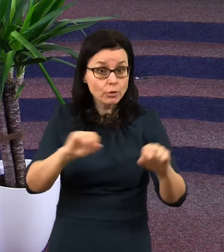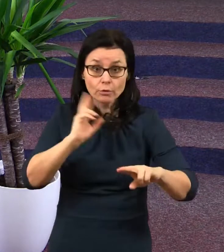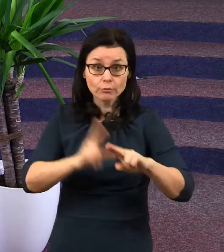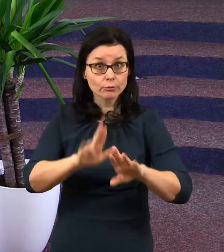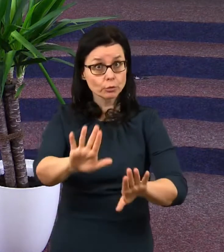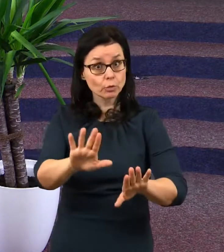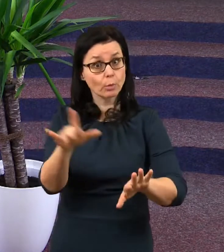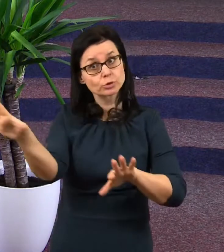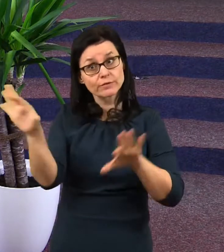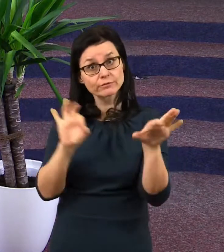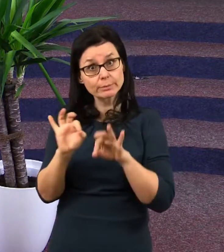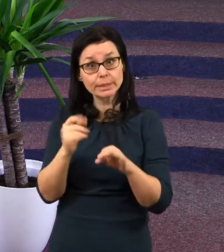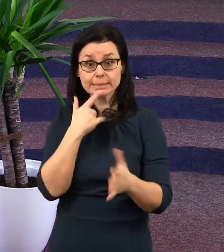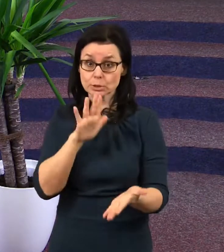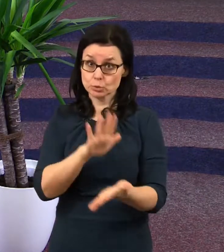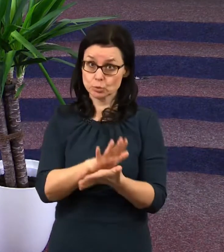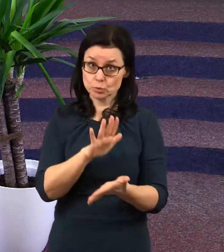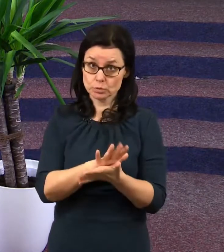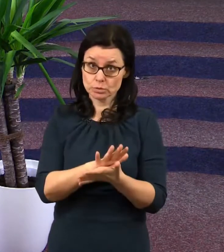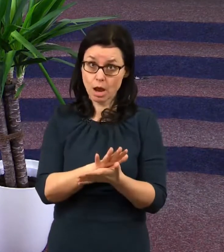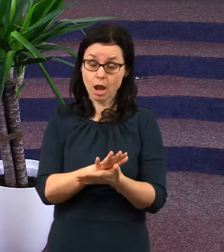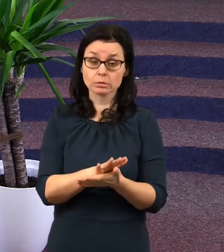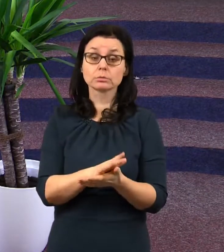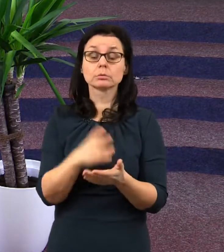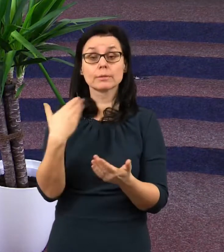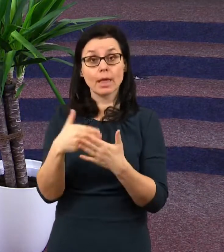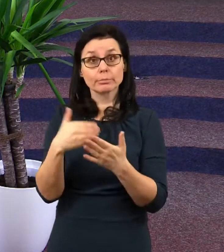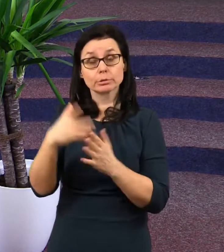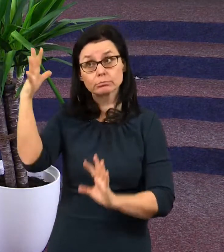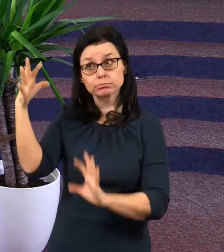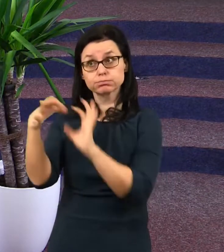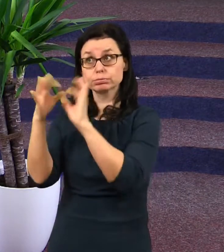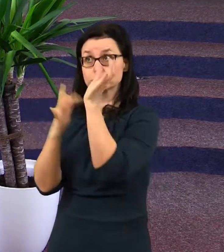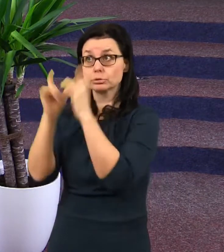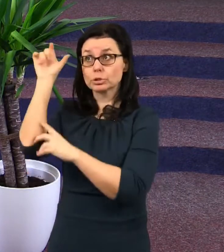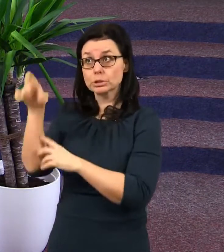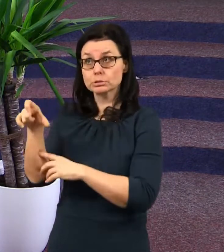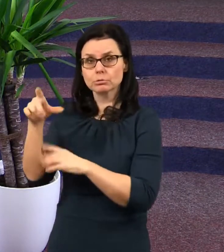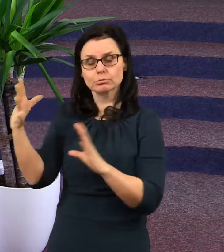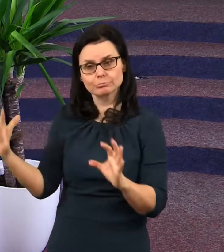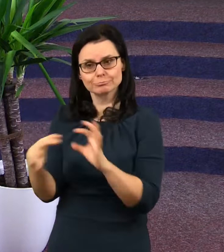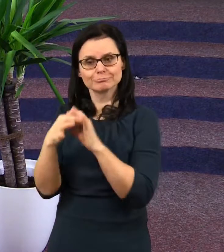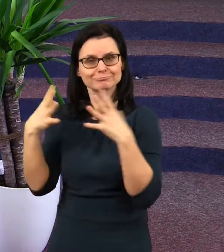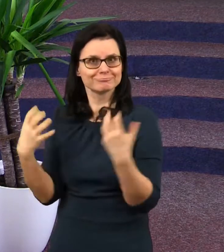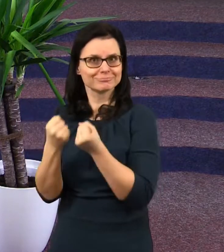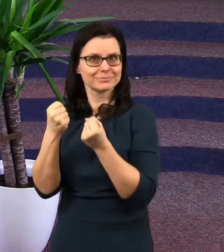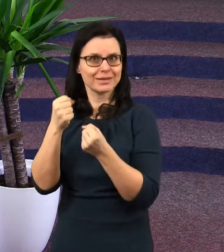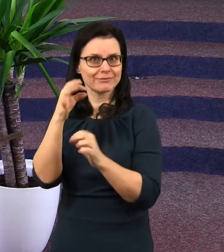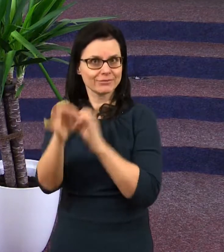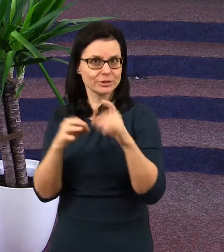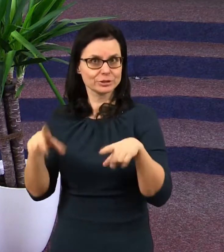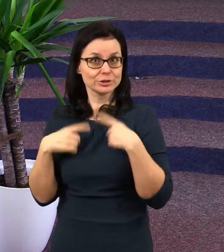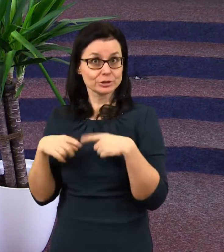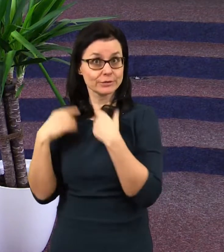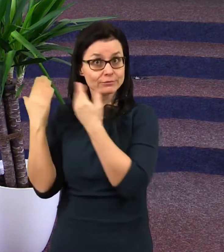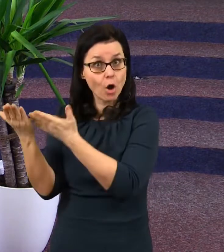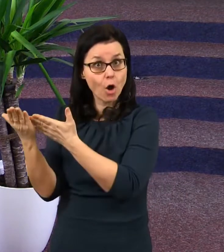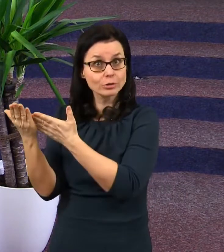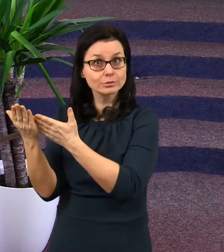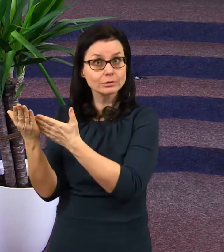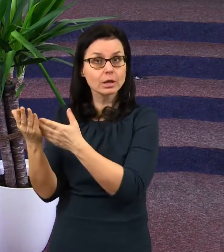Jestli chce zůstat na straně Kristově a získat věčný život, anebo se rozhodne